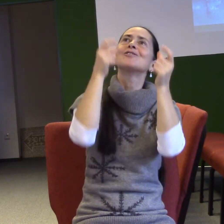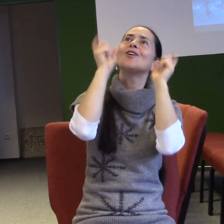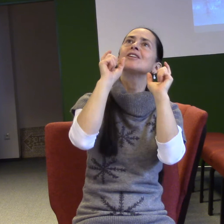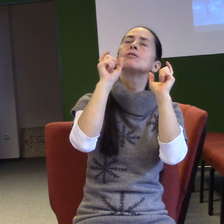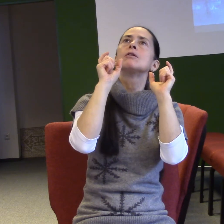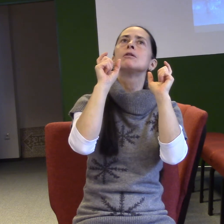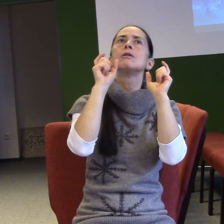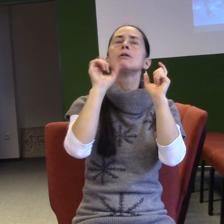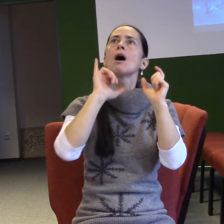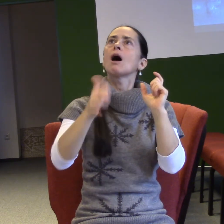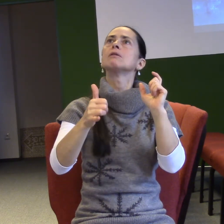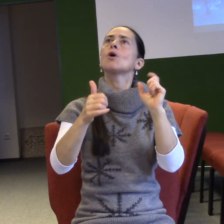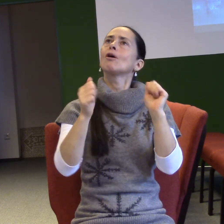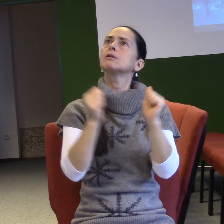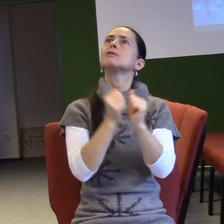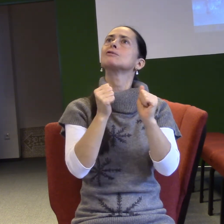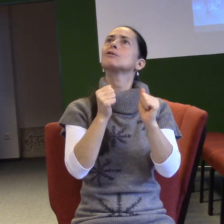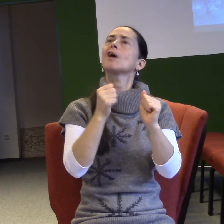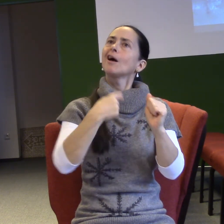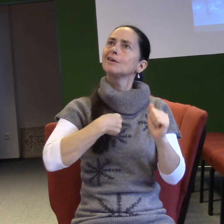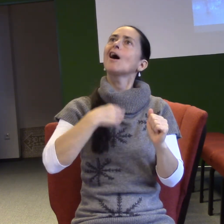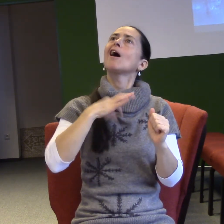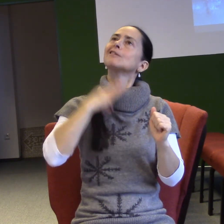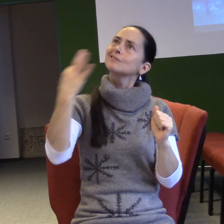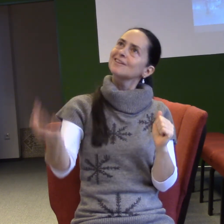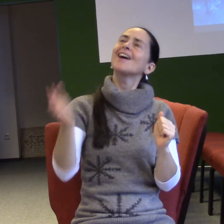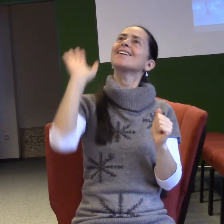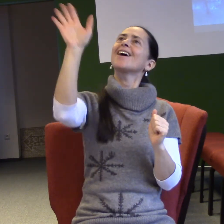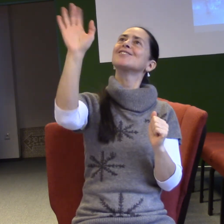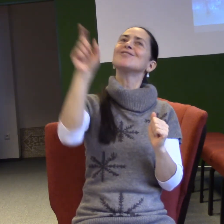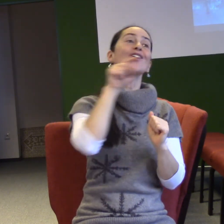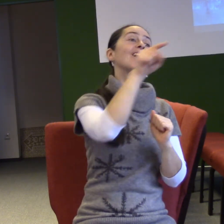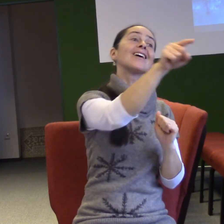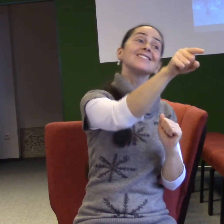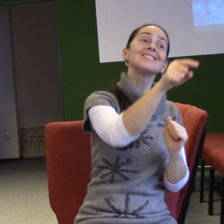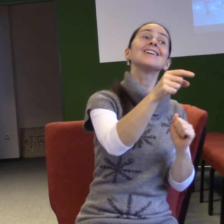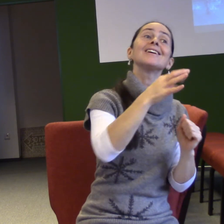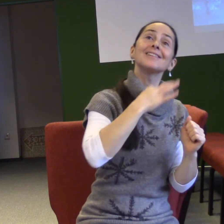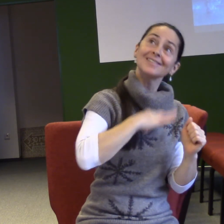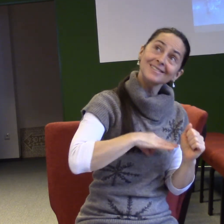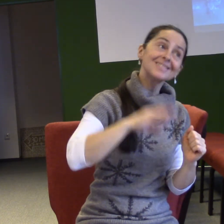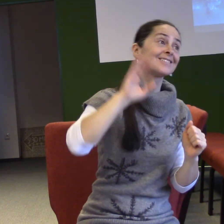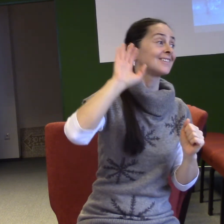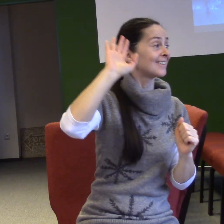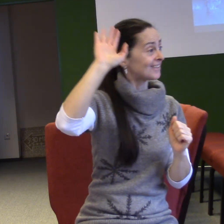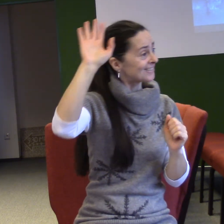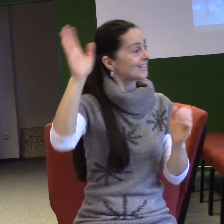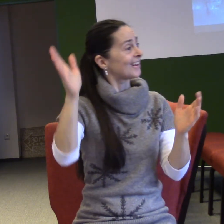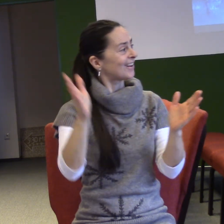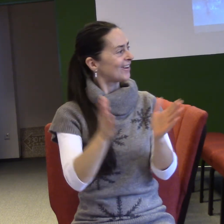syn, nebeský otče, já jsem tvoje dcera a já můžu jít s tebou tenhle den. Děkuji ti, Pane, že nemáš nějaké